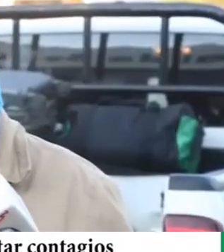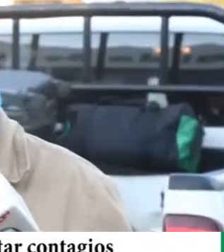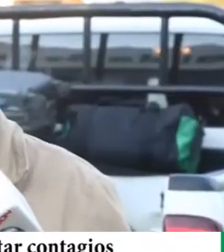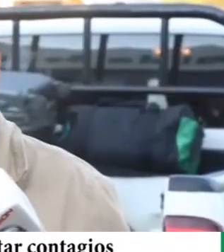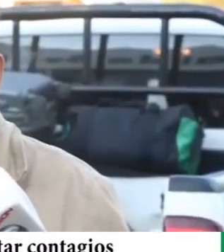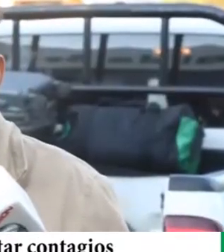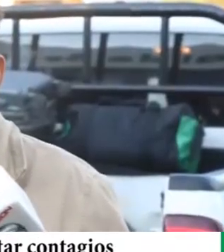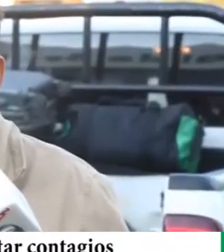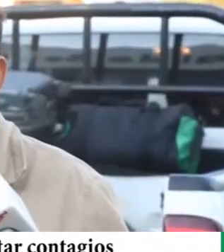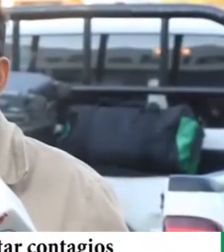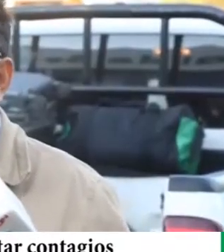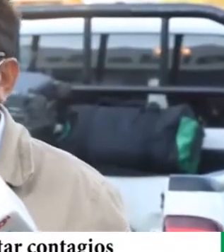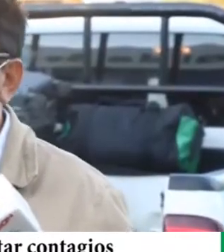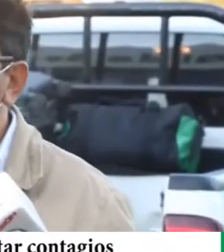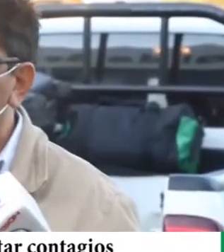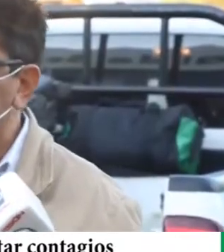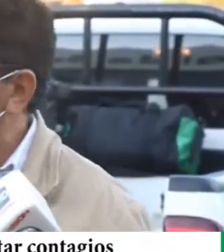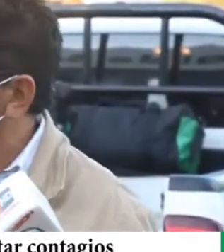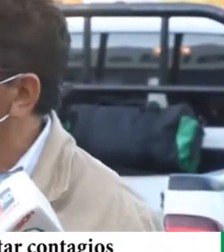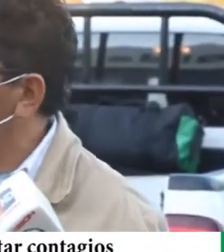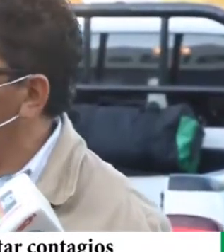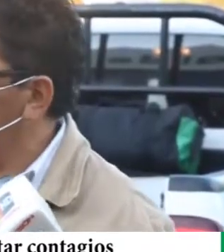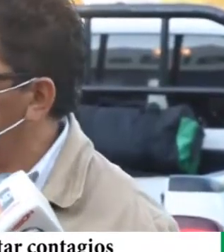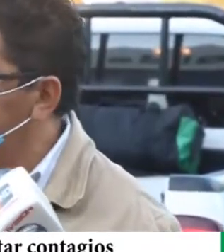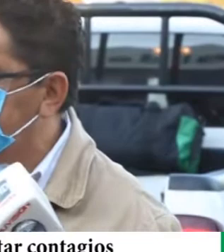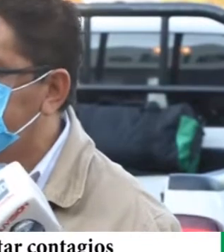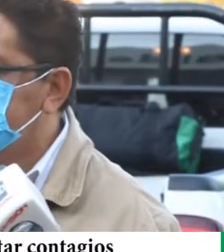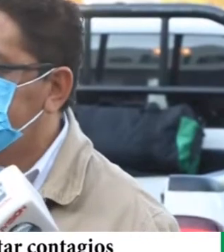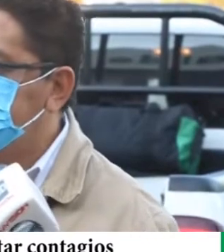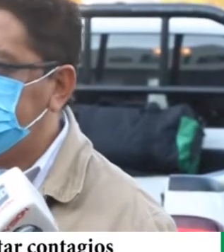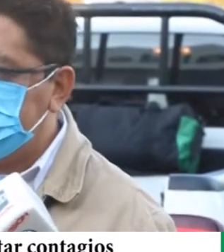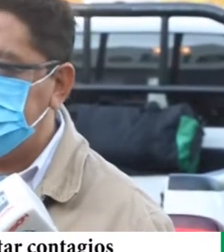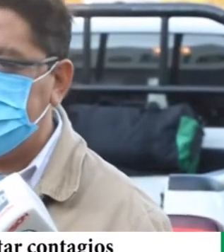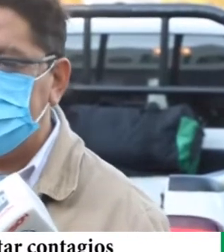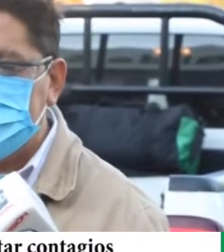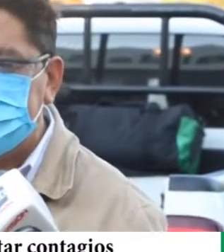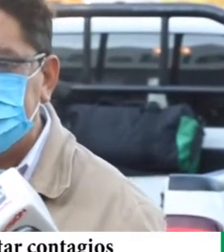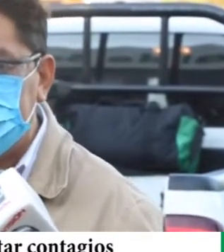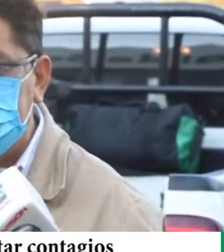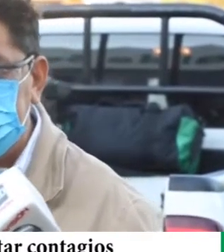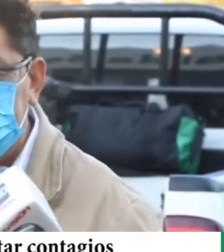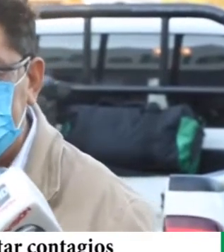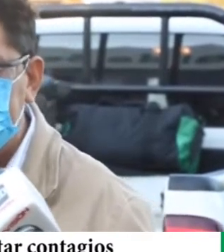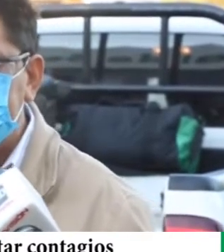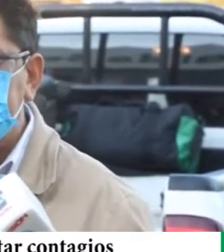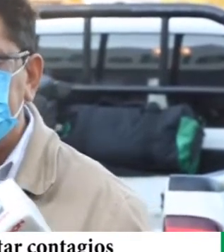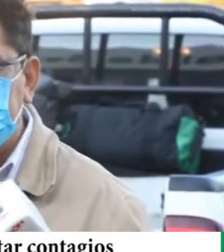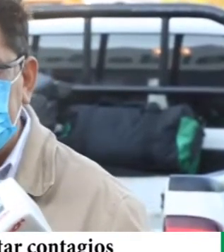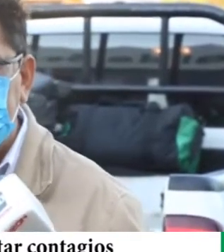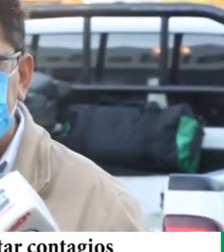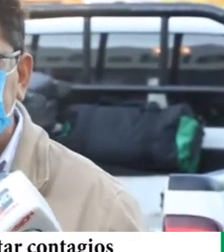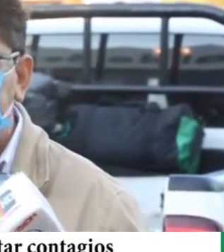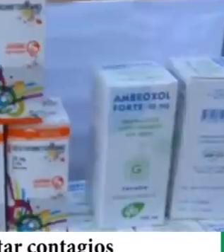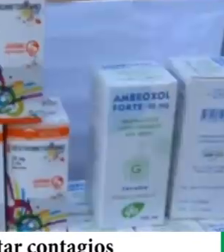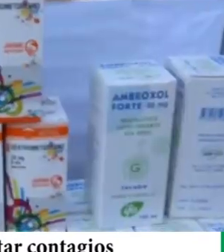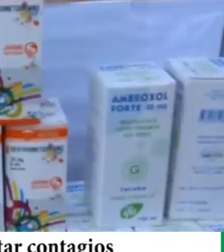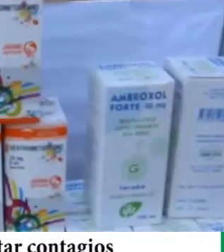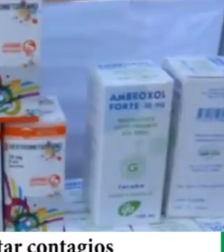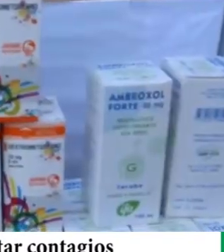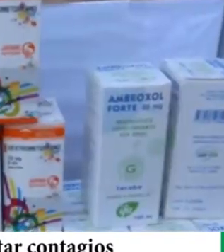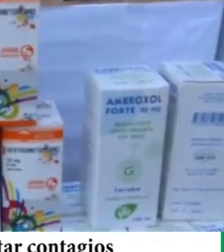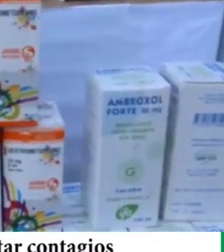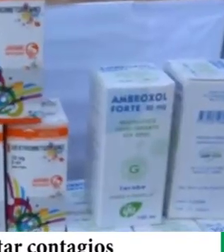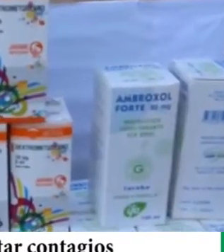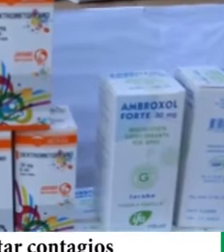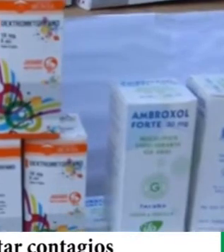hasta la provincia una provincia más de 800 kilómetros de distancia ¿para qué? para ver y salvar vidas detectar algunas familias